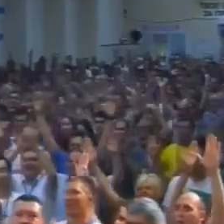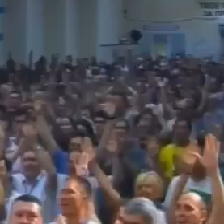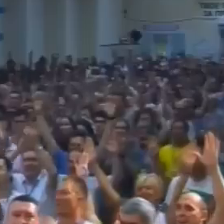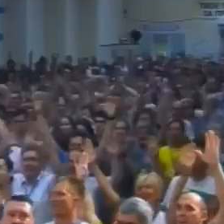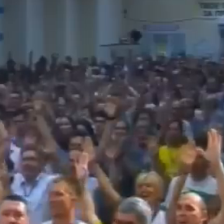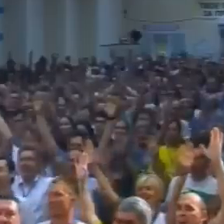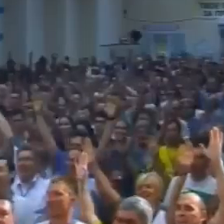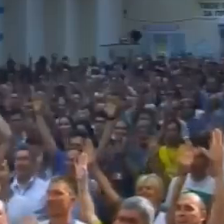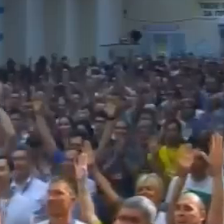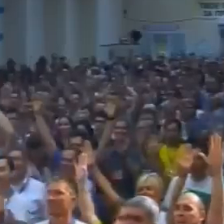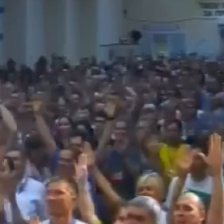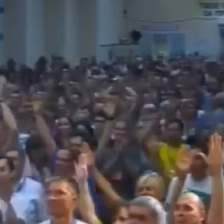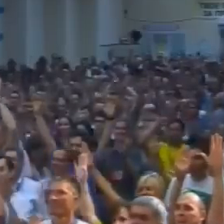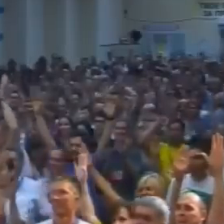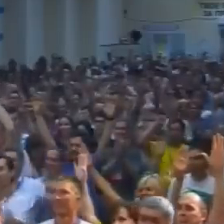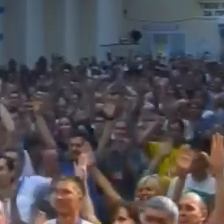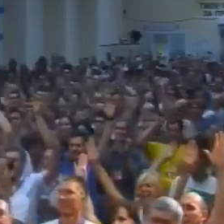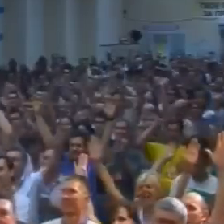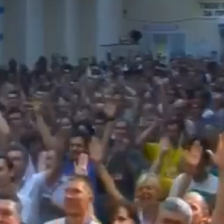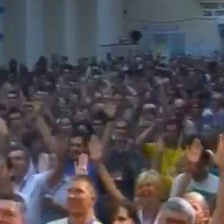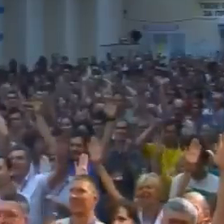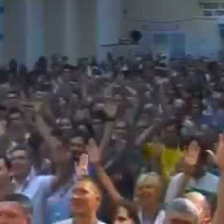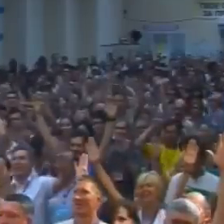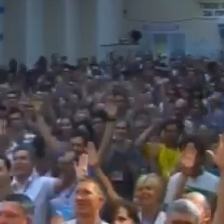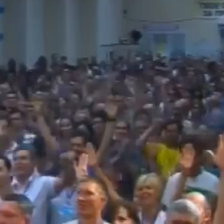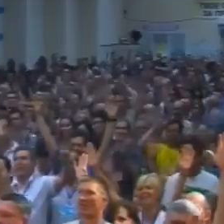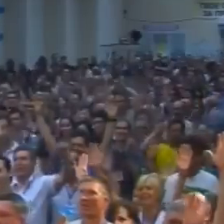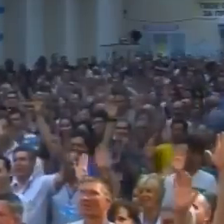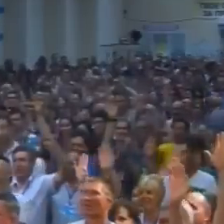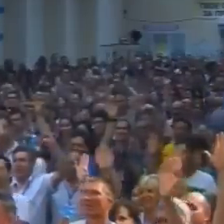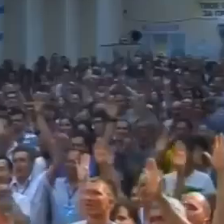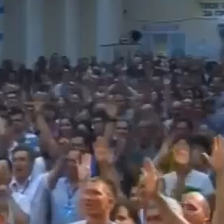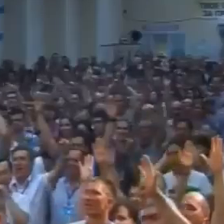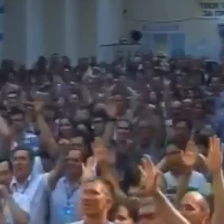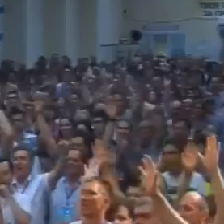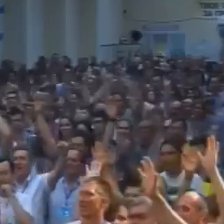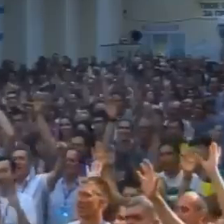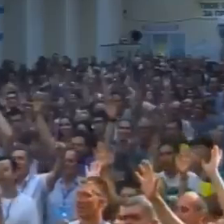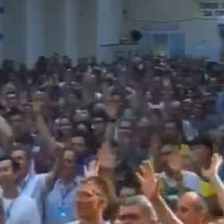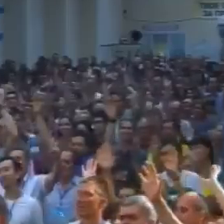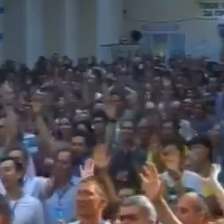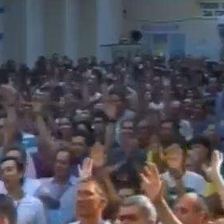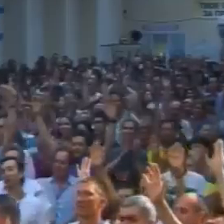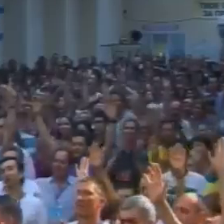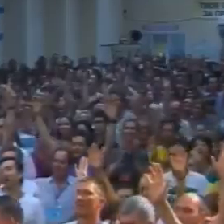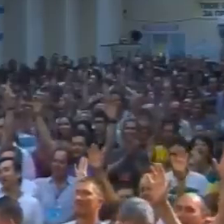v mene Ježiš. V mene Ježiš.